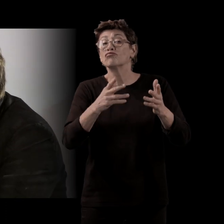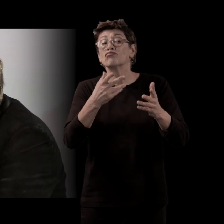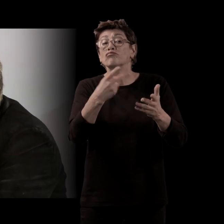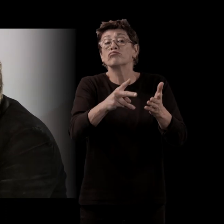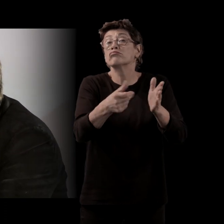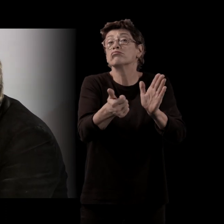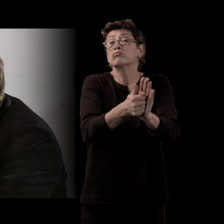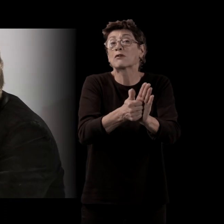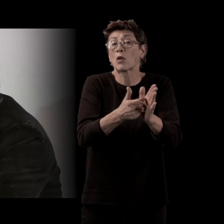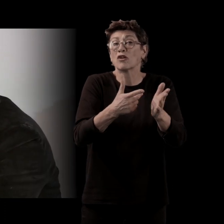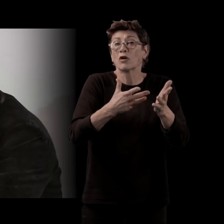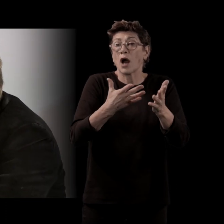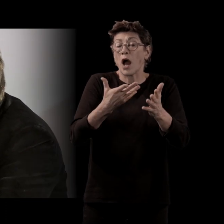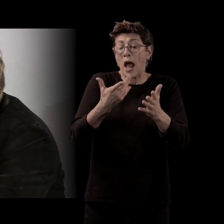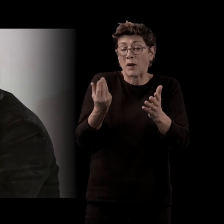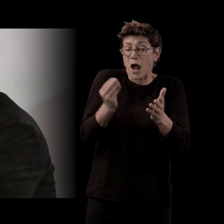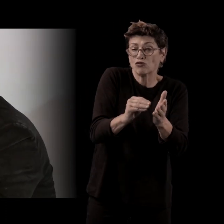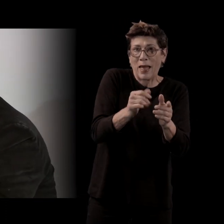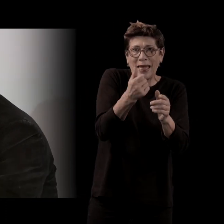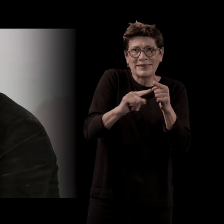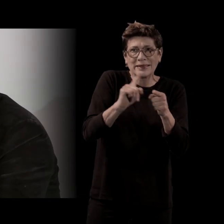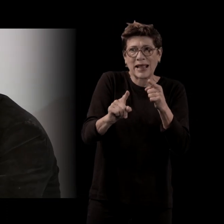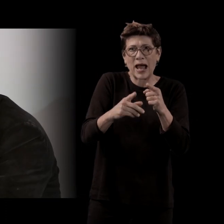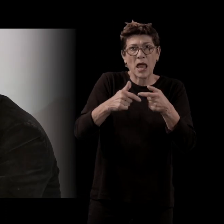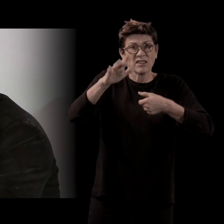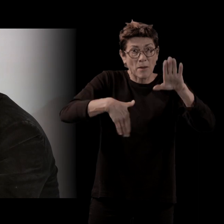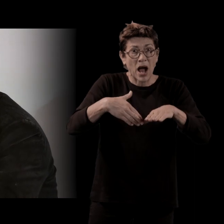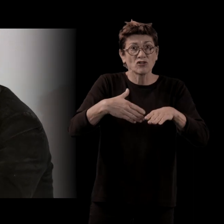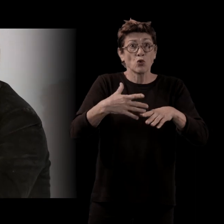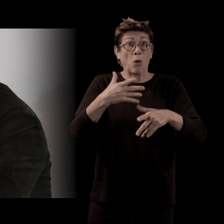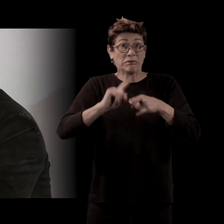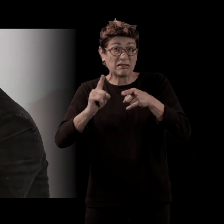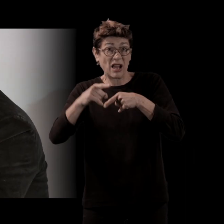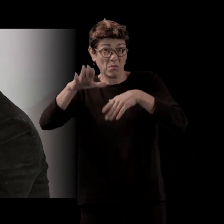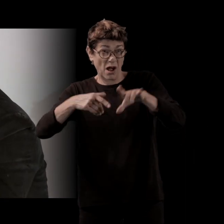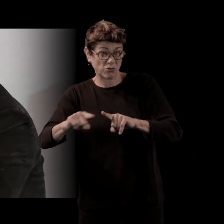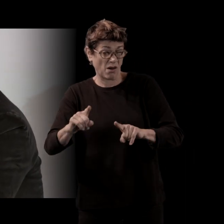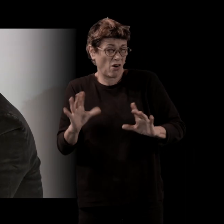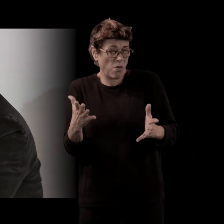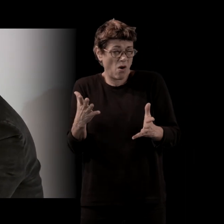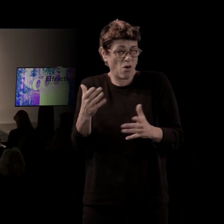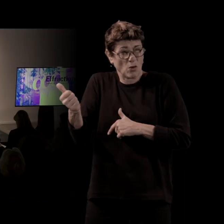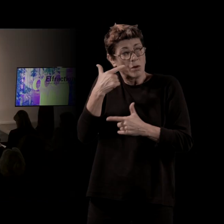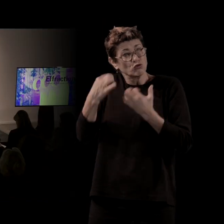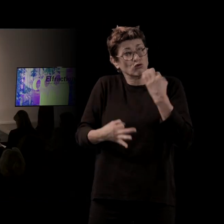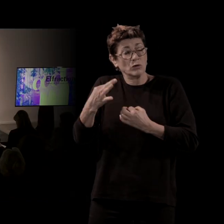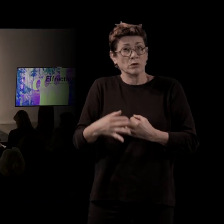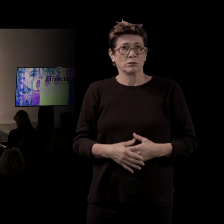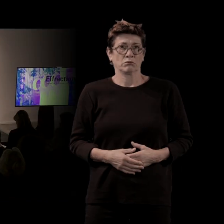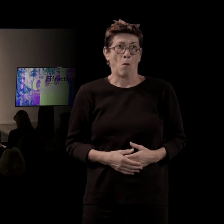fait que ce détail, il marche ou il ne marche pas ? Comment on juge de la capacité d'un détail pour être signifiant ou pour apporter quelque chose par rapport à un personnage ? n'en sais rien. Jusqu'au